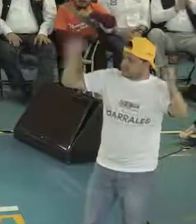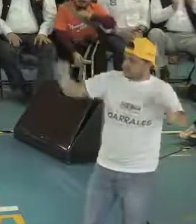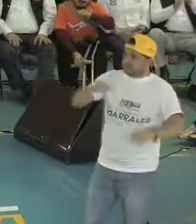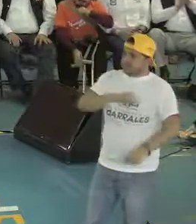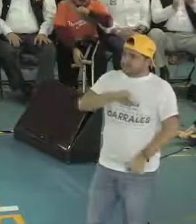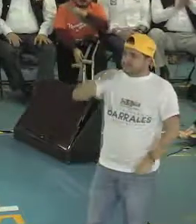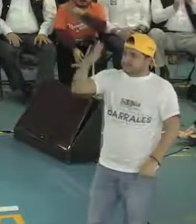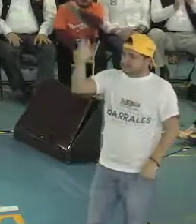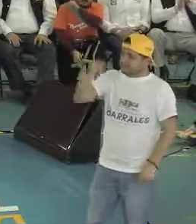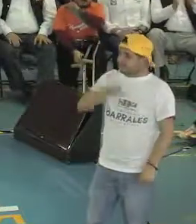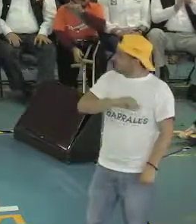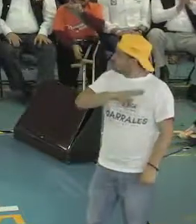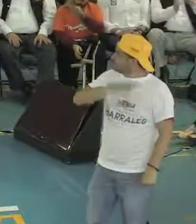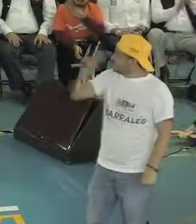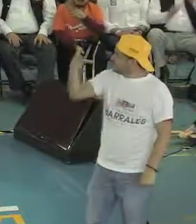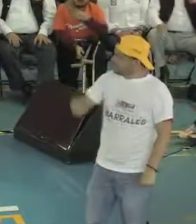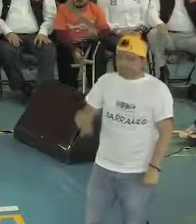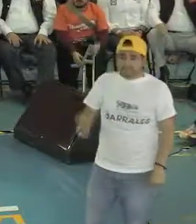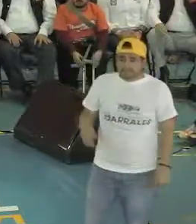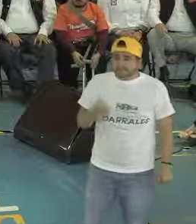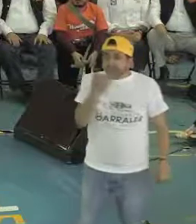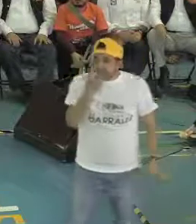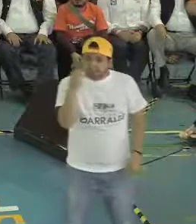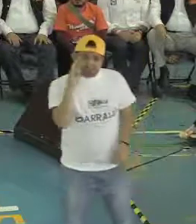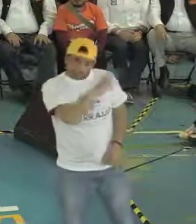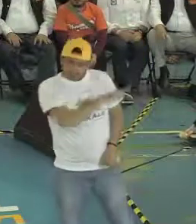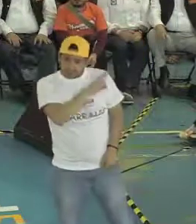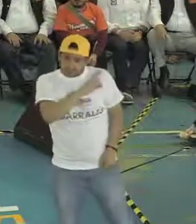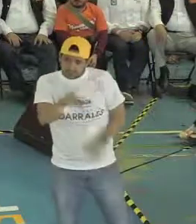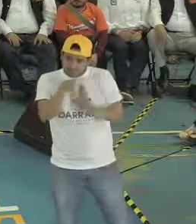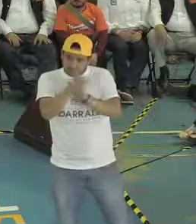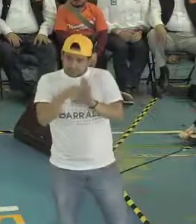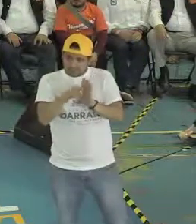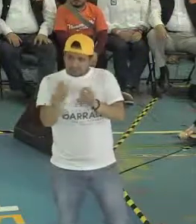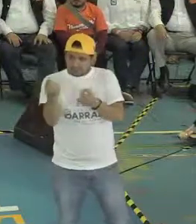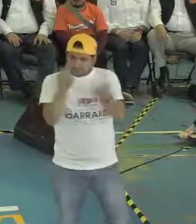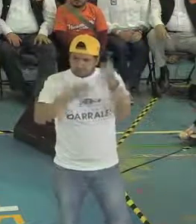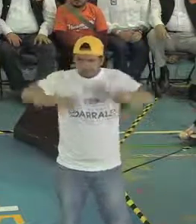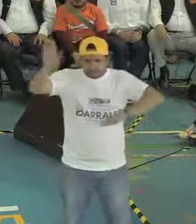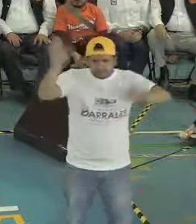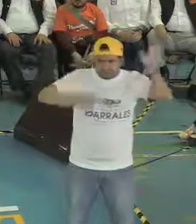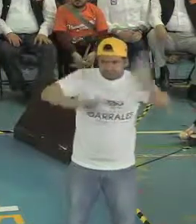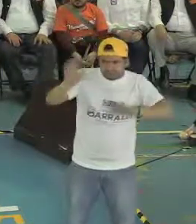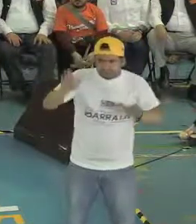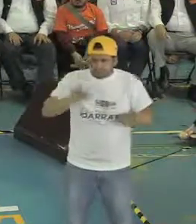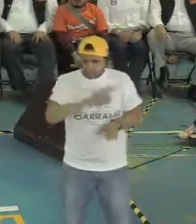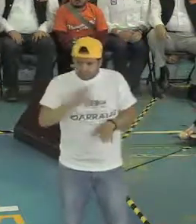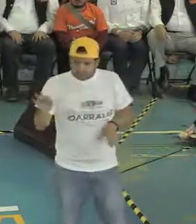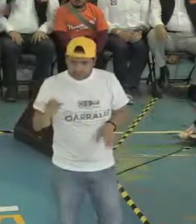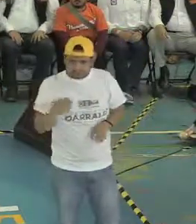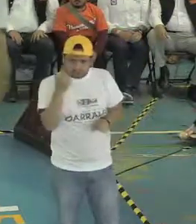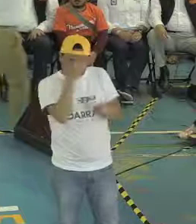Una cuestión nada más. Veo este video y veo algunas manos levantadas aquí. Creo que algunas